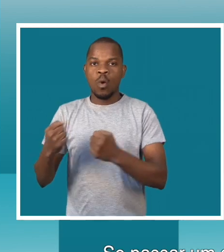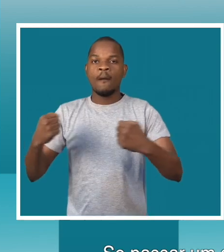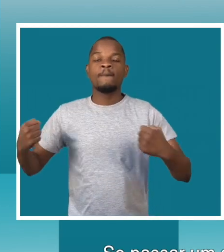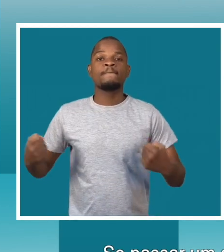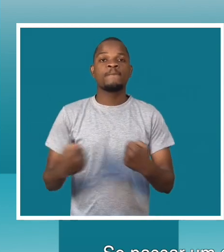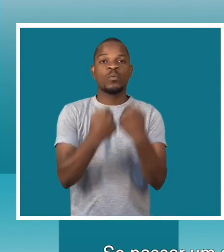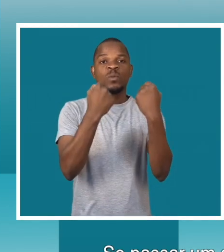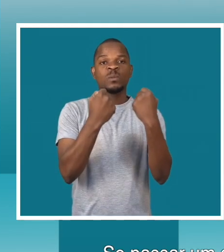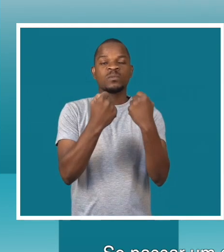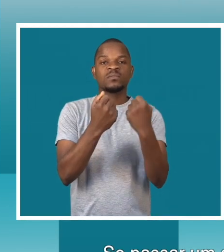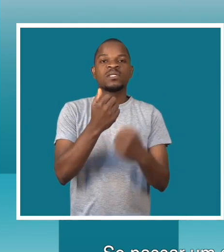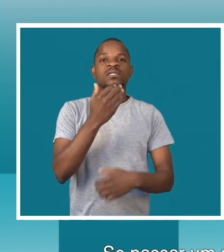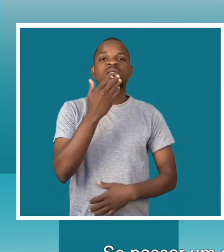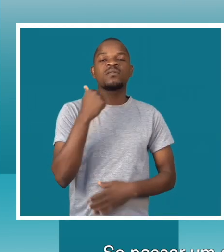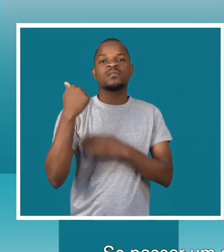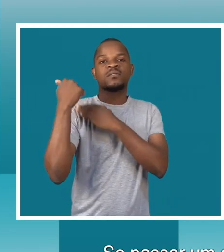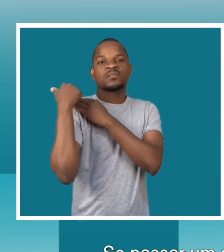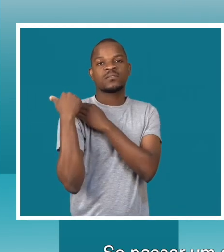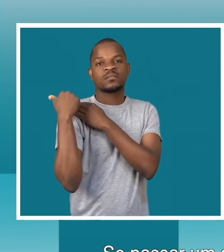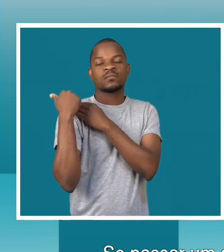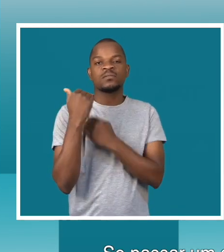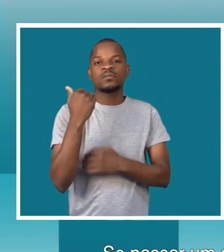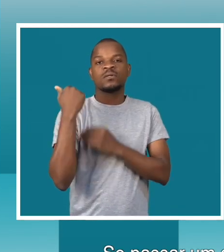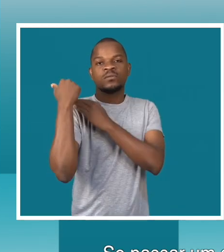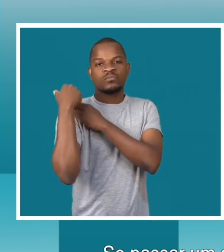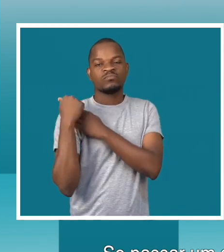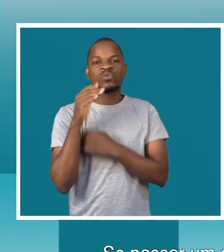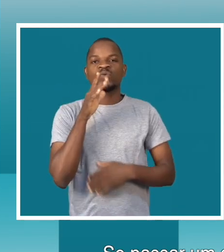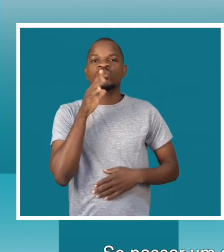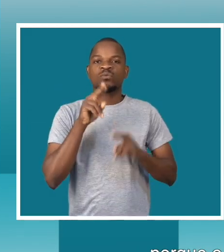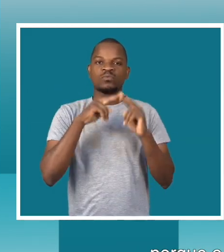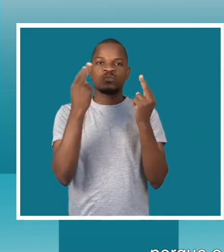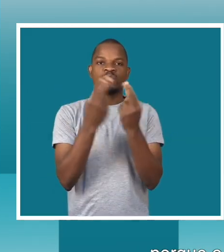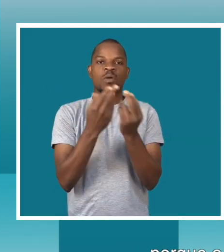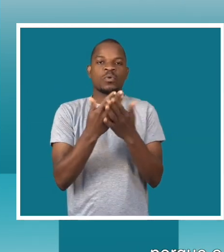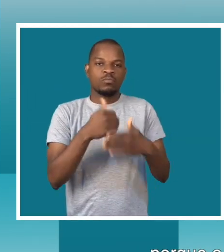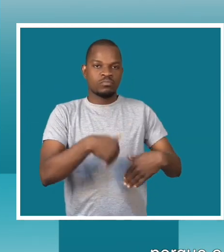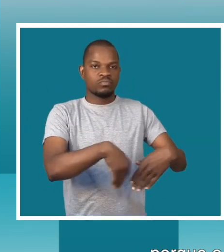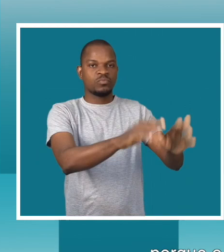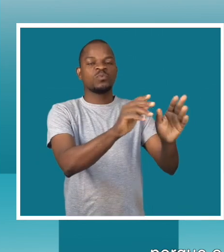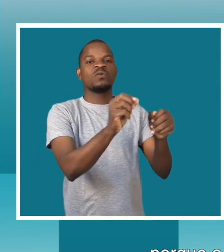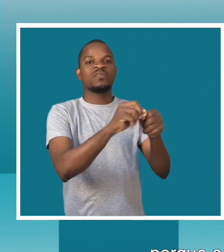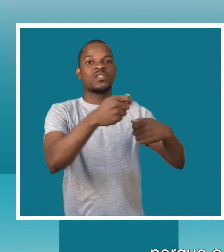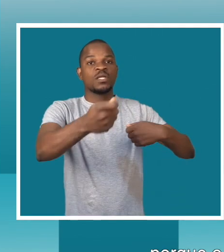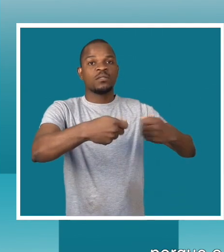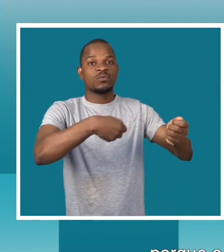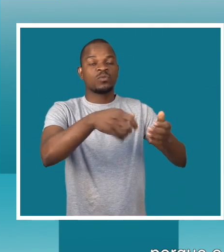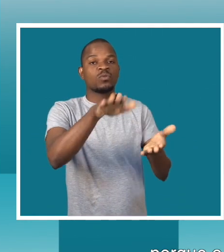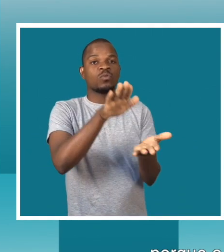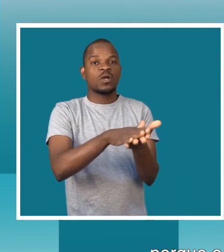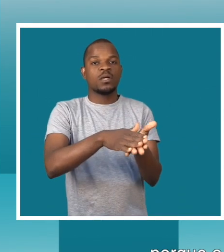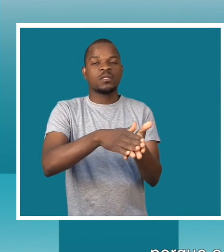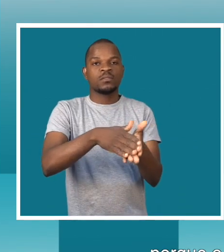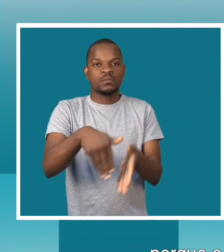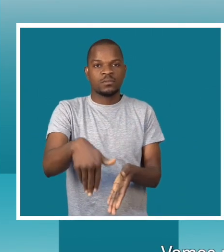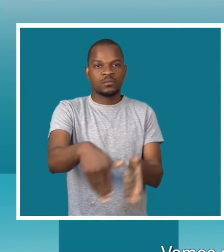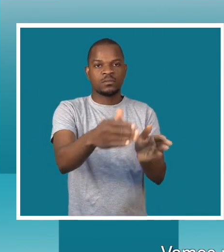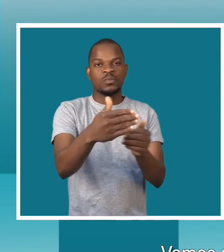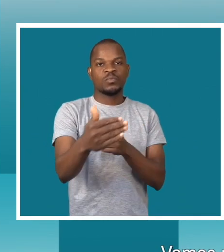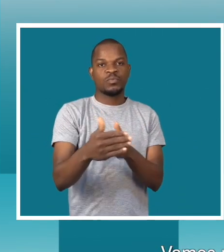lhe acidentar, o Conselho Municipal tem responsabilidades porque deixou lhe vender no passeio. Vamos